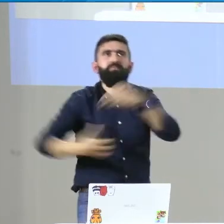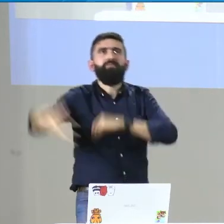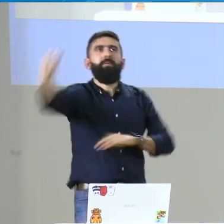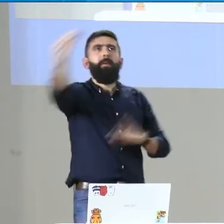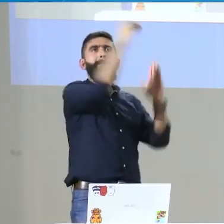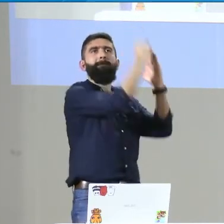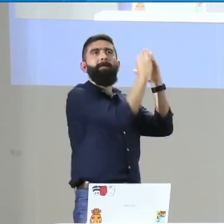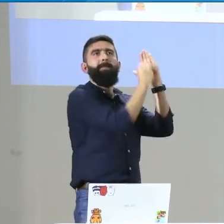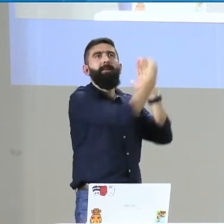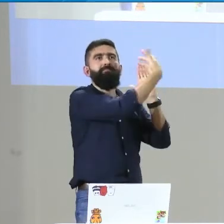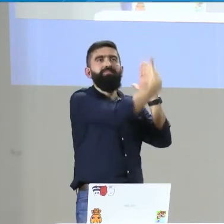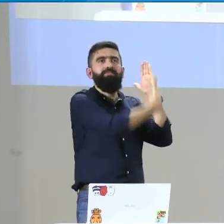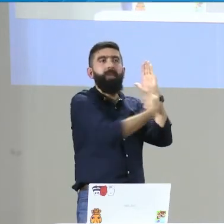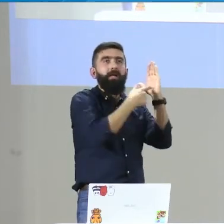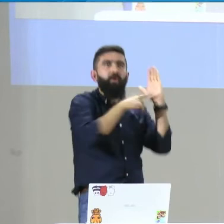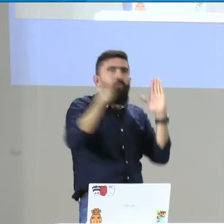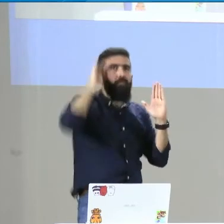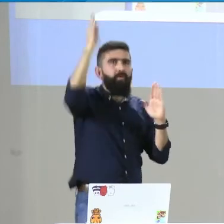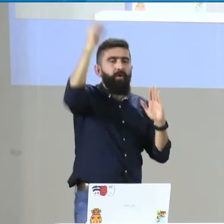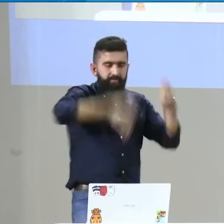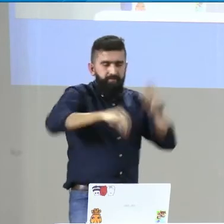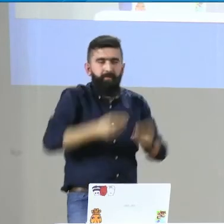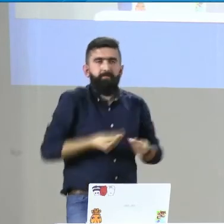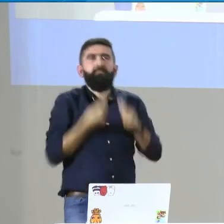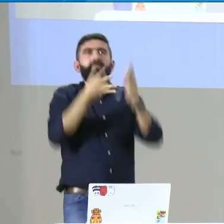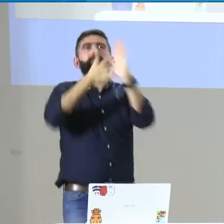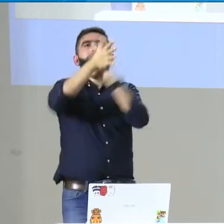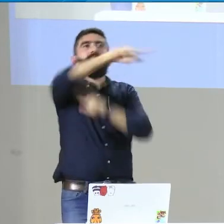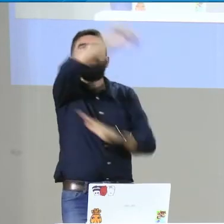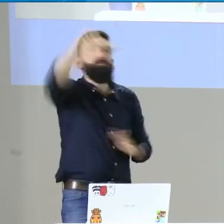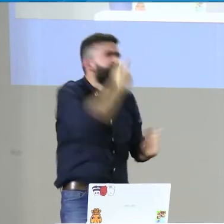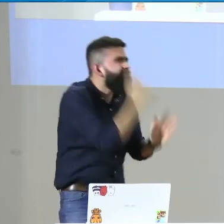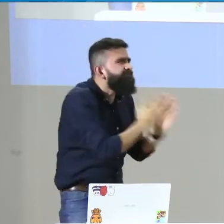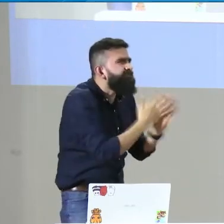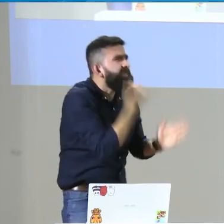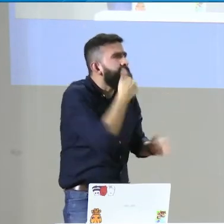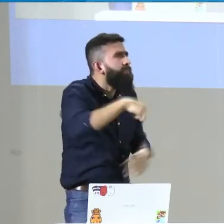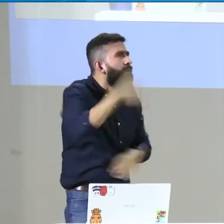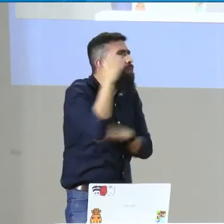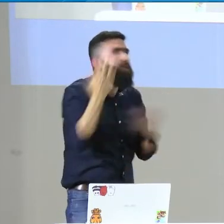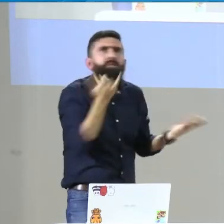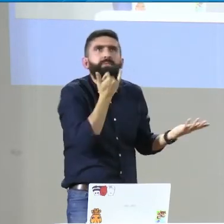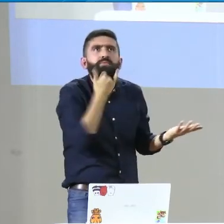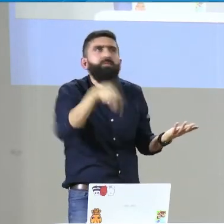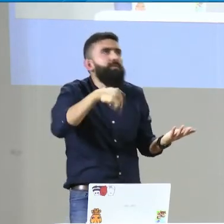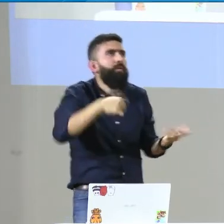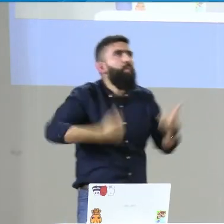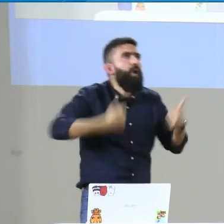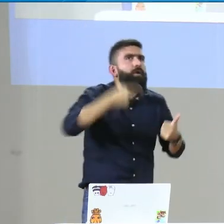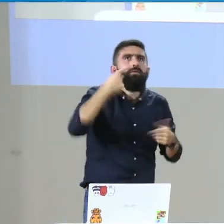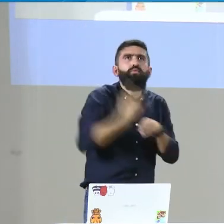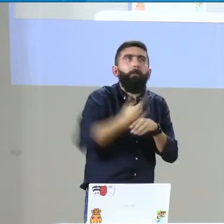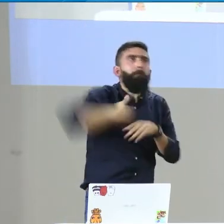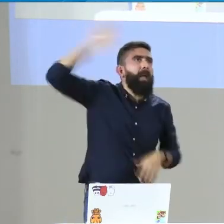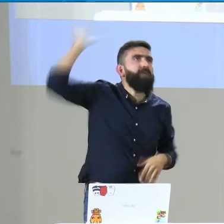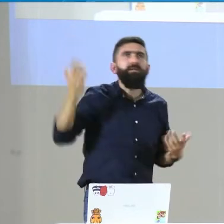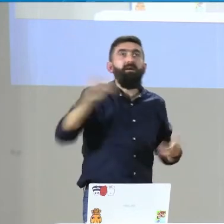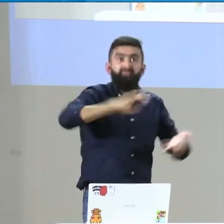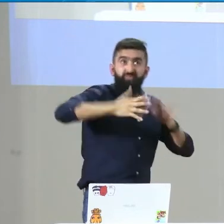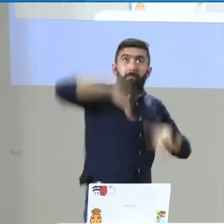Dinamarca. Eso es importante para llevar esta información, estos estudios estadísticos, para que ustedes puedan conocer de esa información y conocer en qué